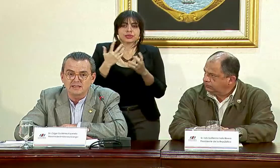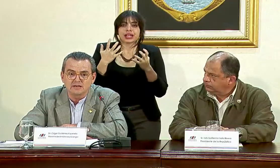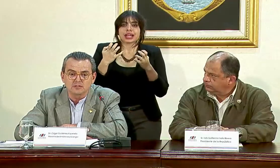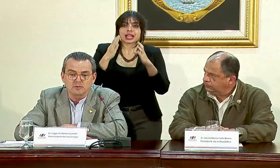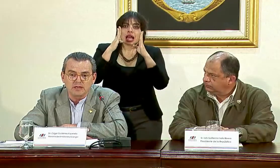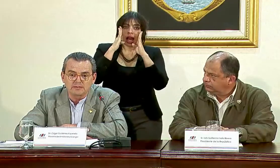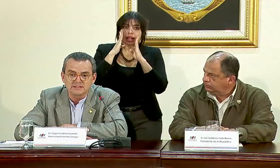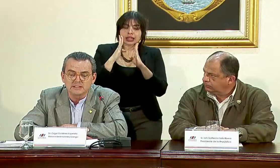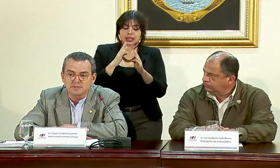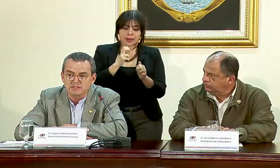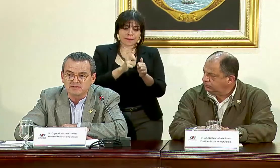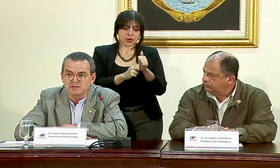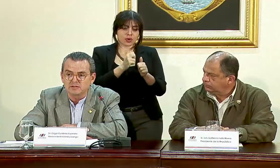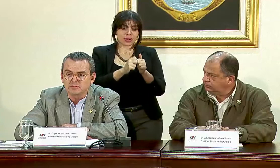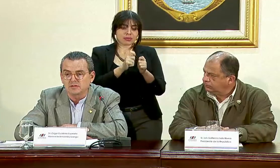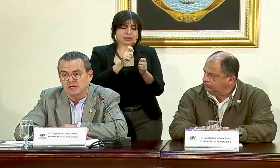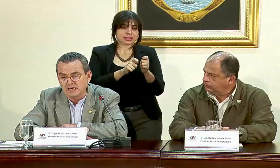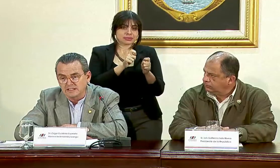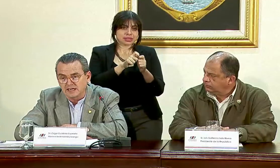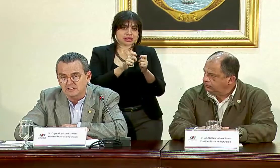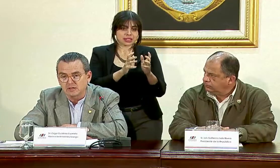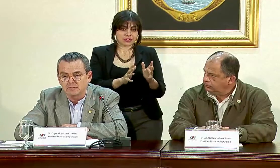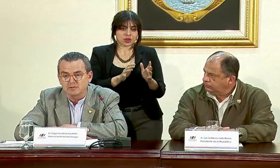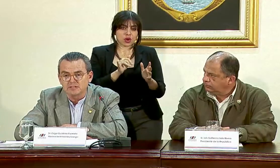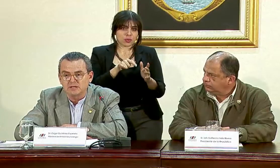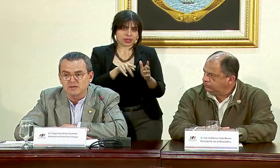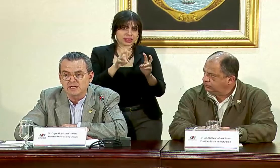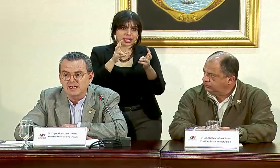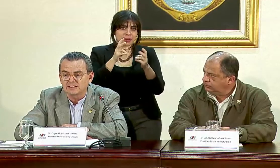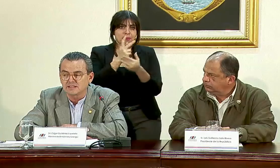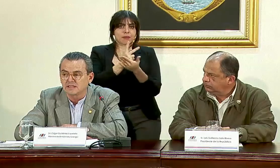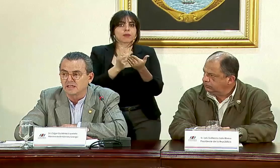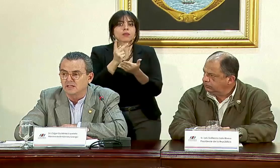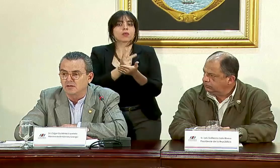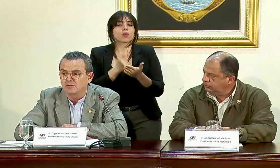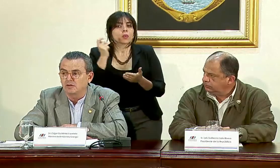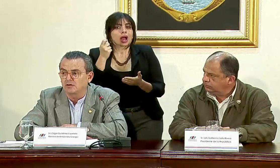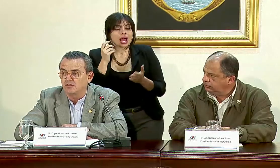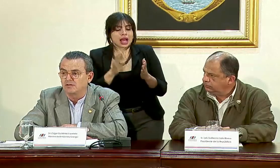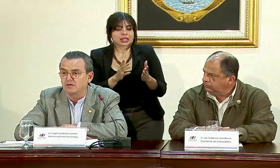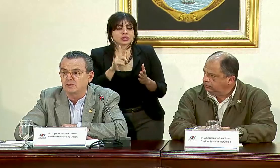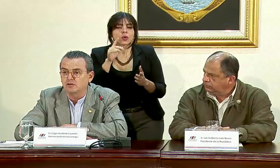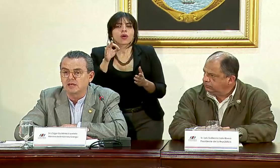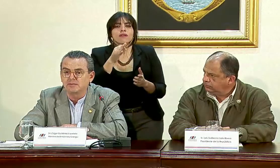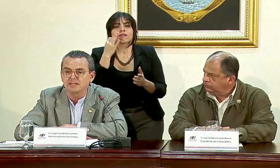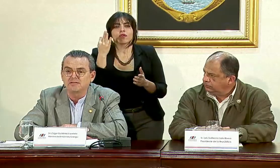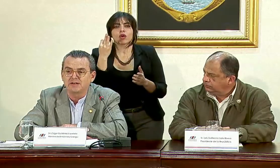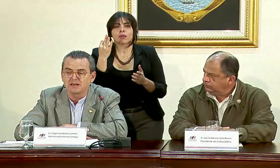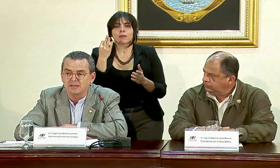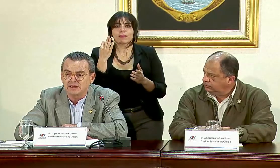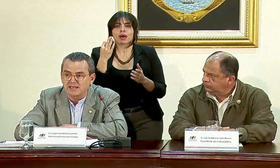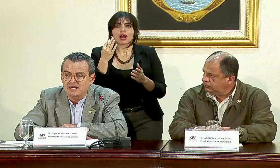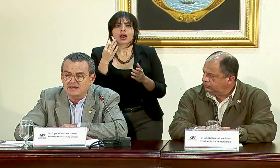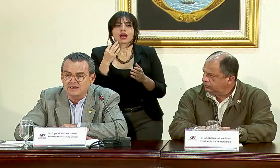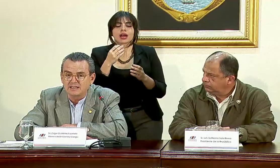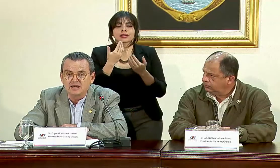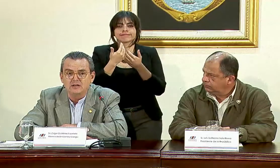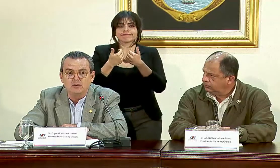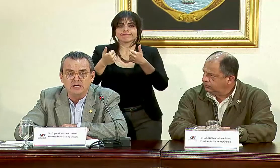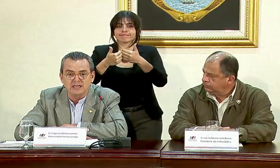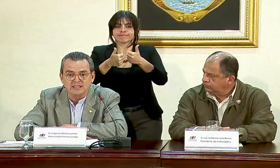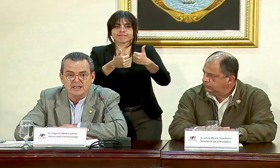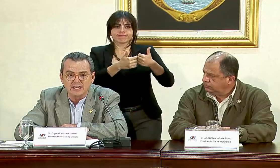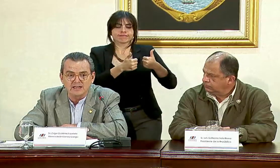atender los problemas específicos, en este caso de la provincia de Guanacaste, de una forma totalmente fragmentada,